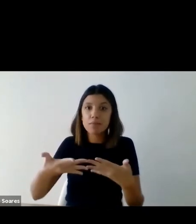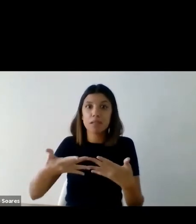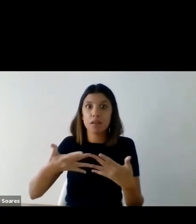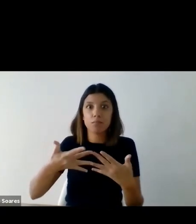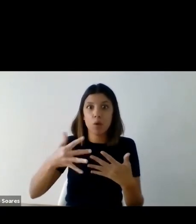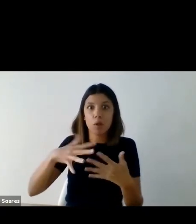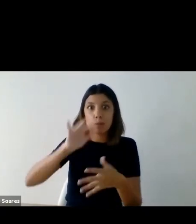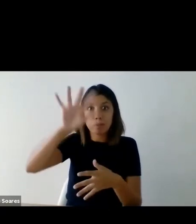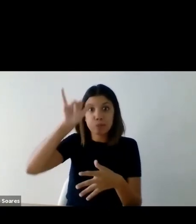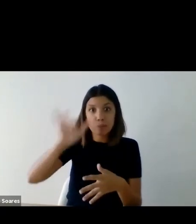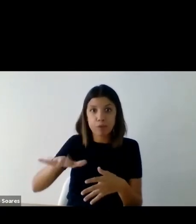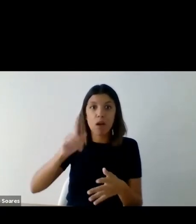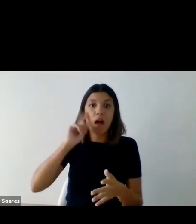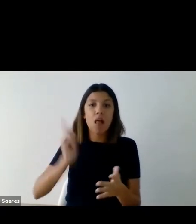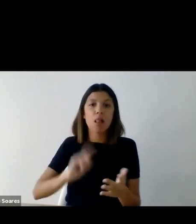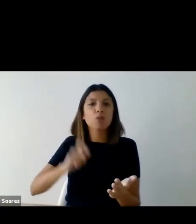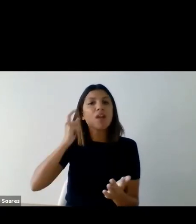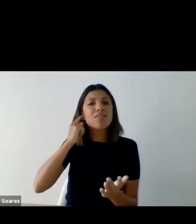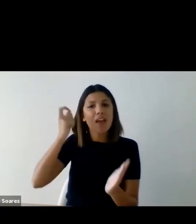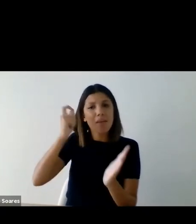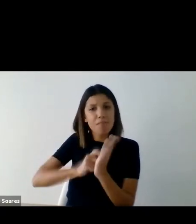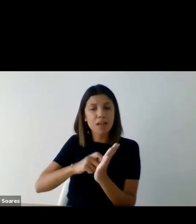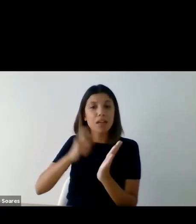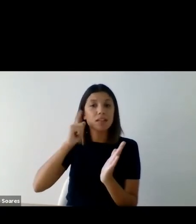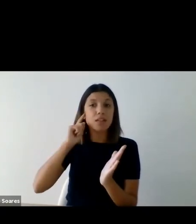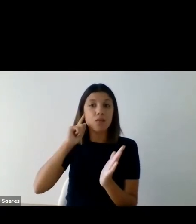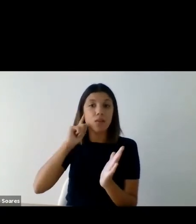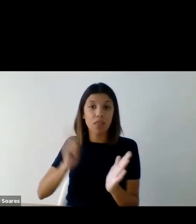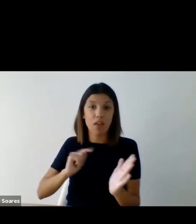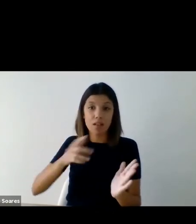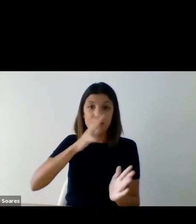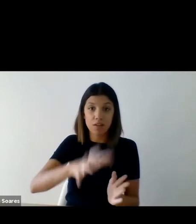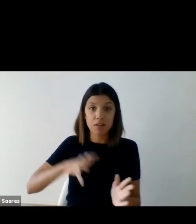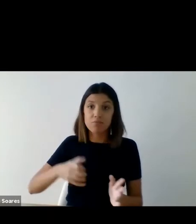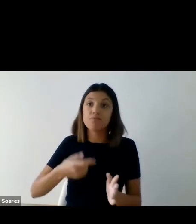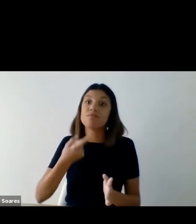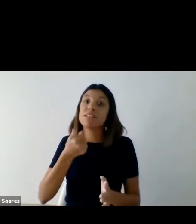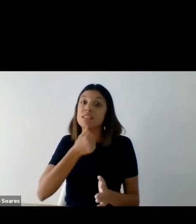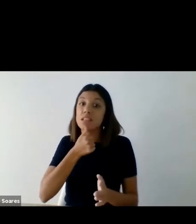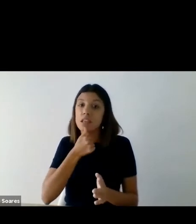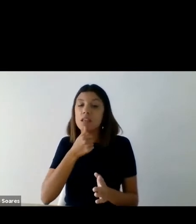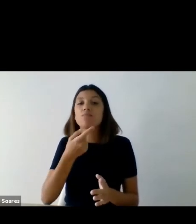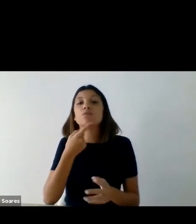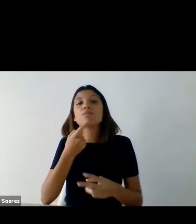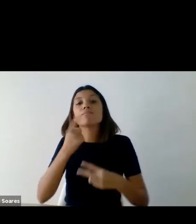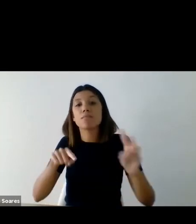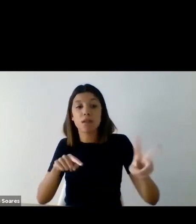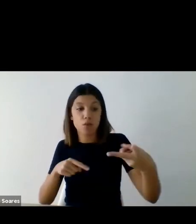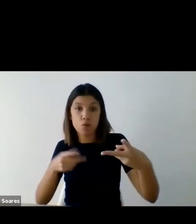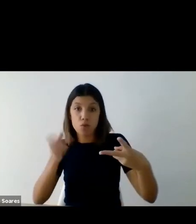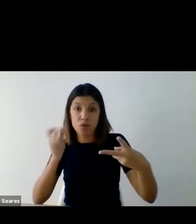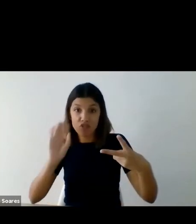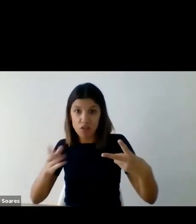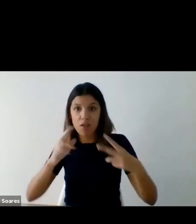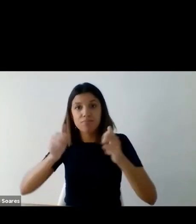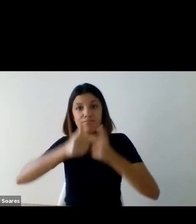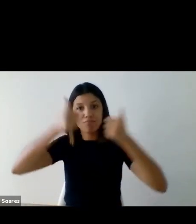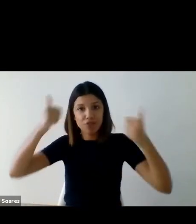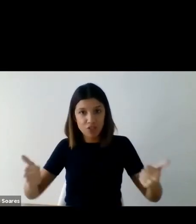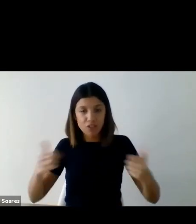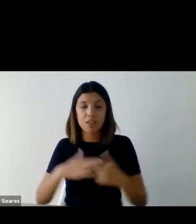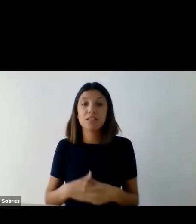marcação da data da conferência, fez-nos optar pela segunda vez pelo formato online. Esperamos poder